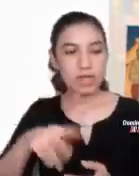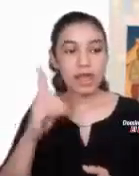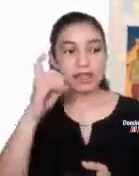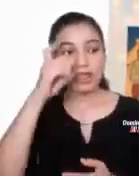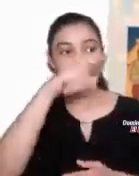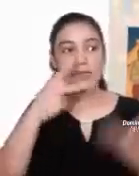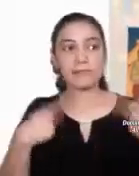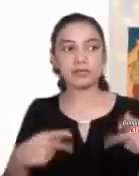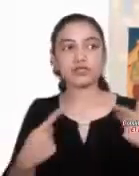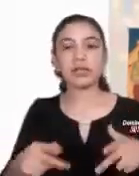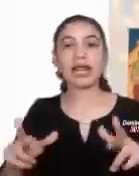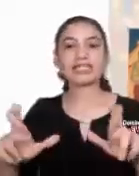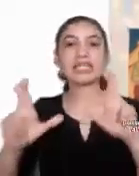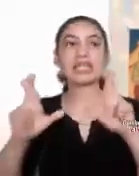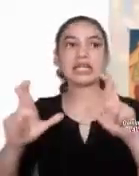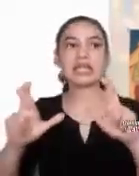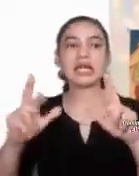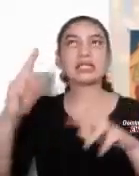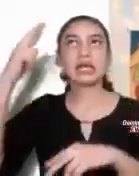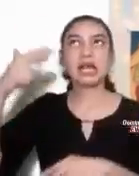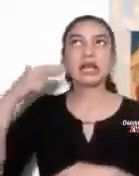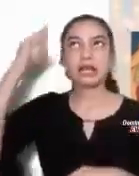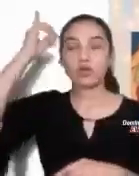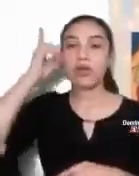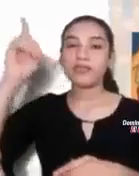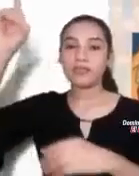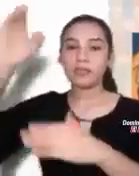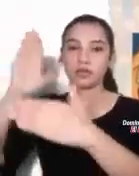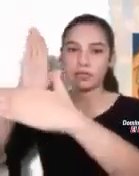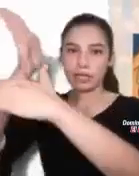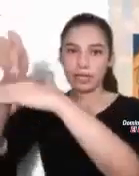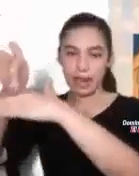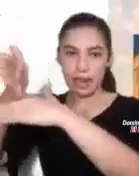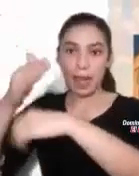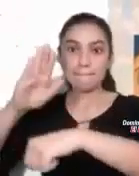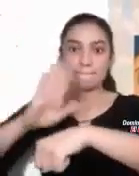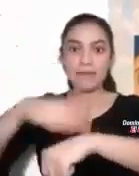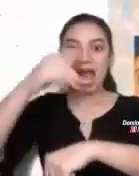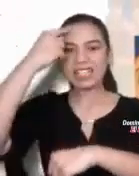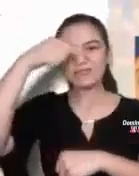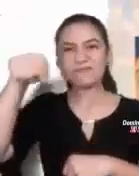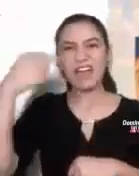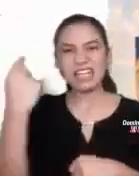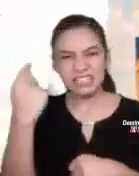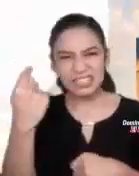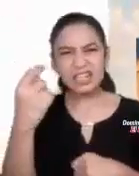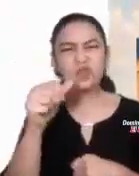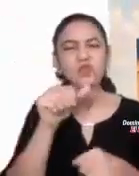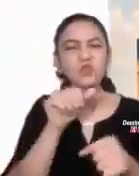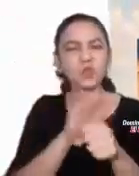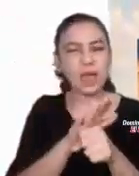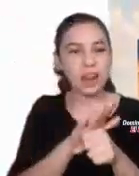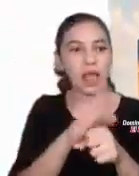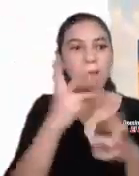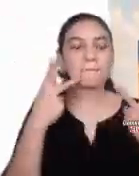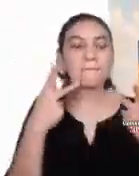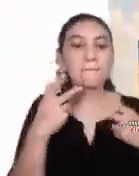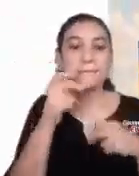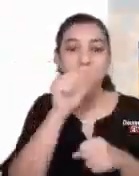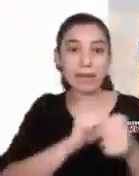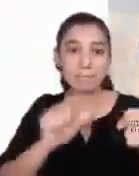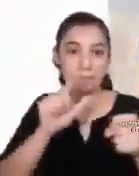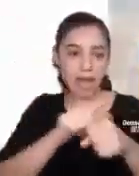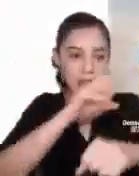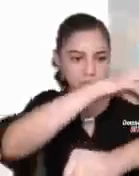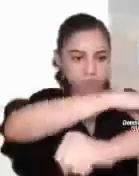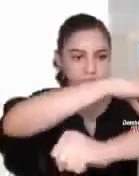los que confían en las riquezas entrar en el reino de Dios? Más fácil le es a un camello pasar por el ojo